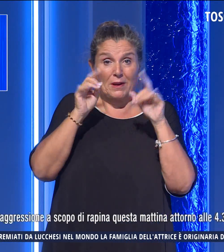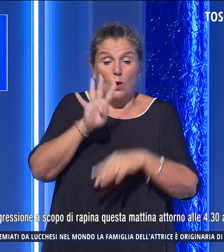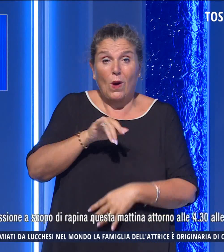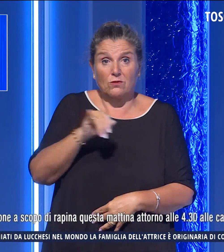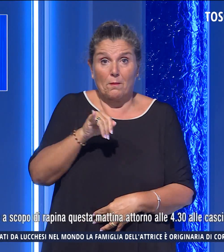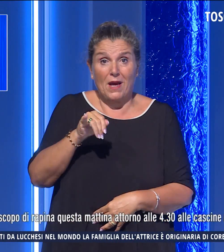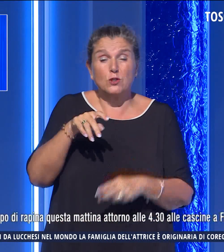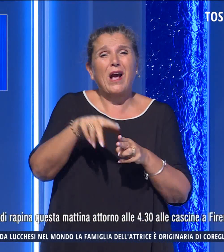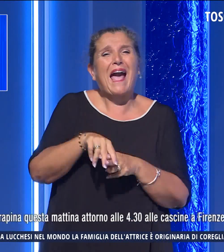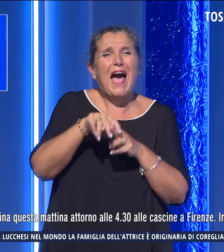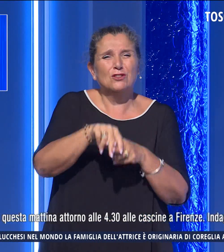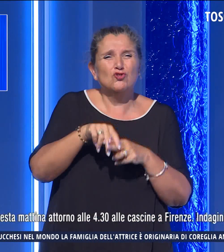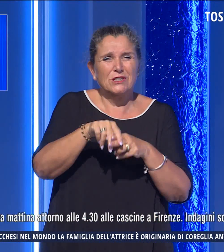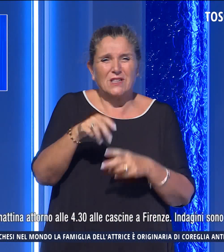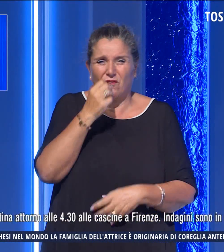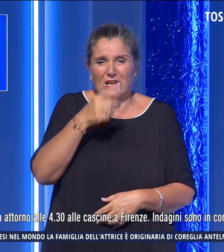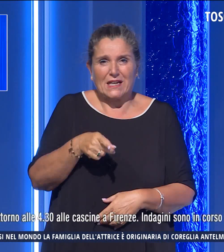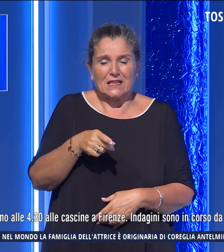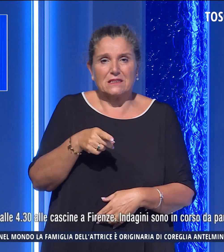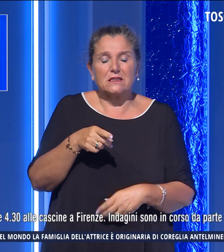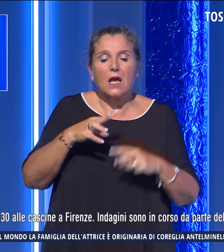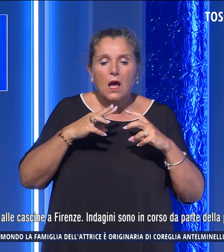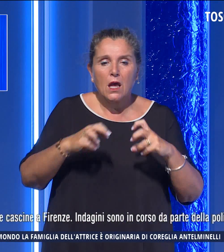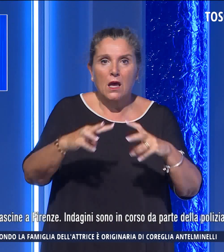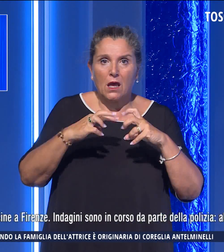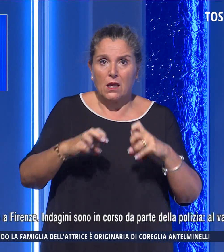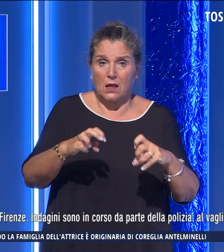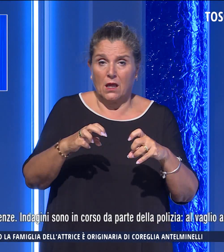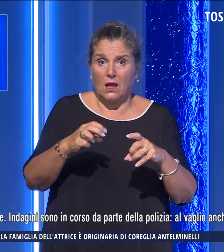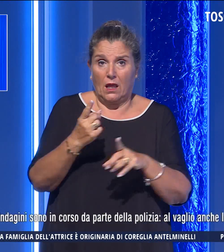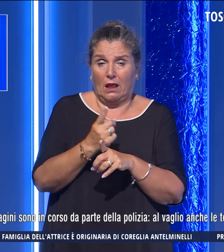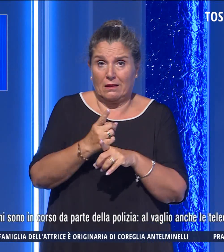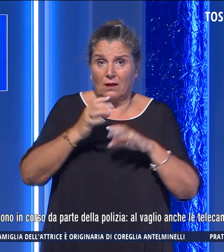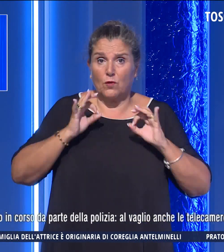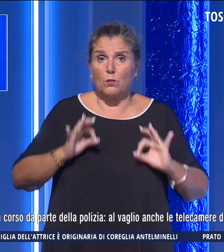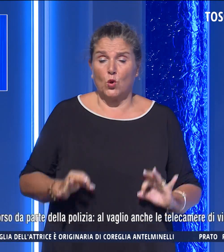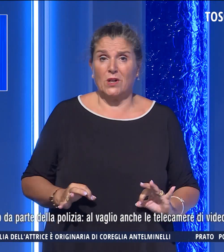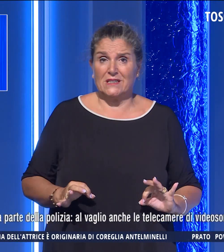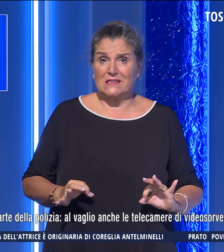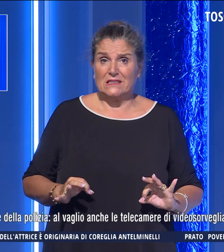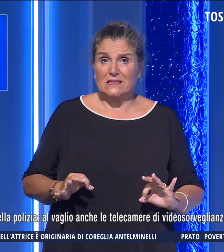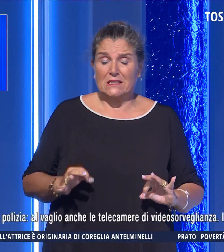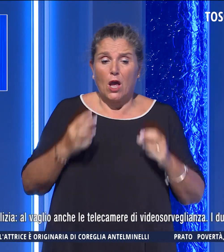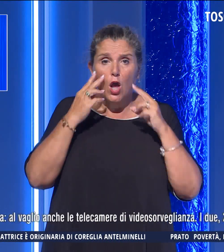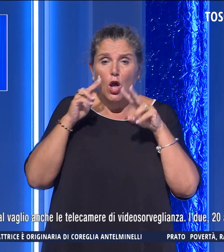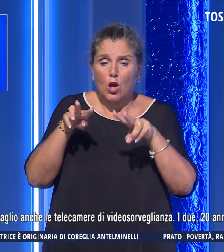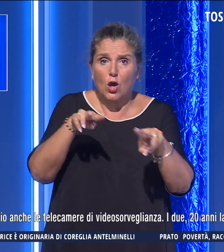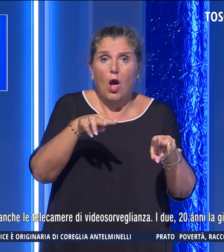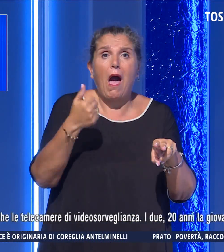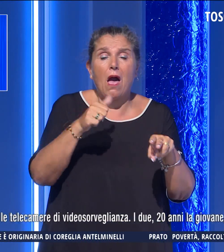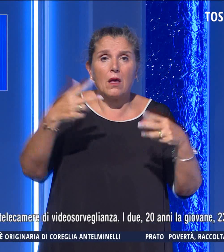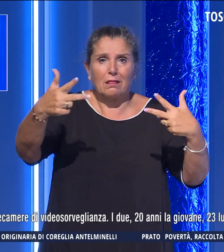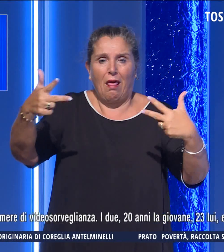cascine di Firenze. Indagini sono in corso da parte della polizia al vaglio anche le